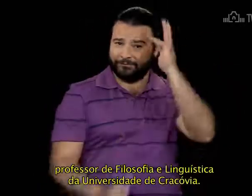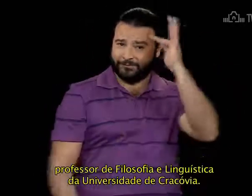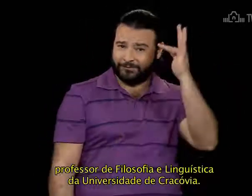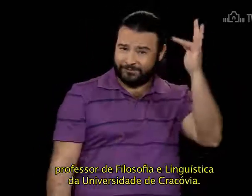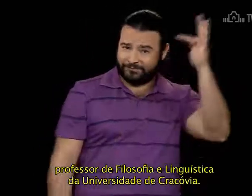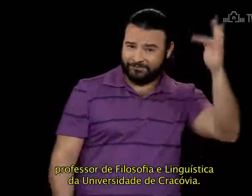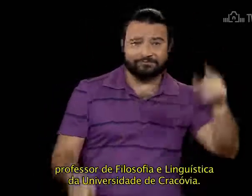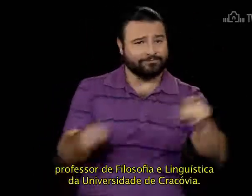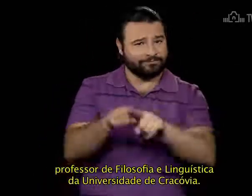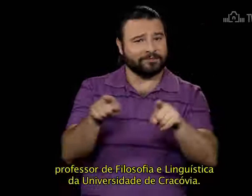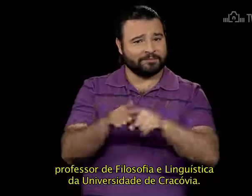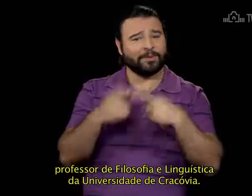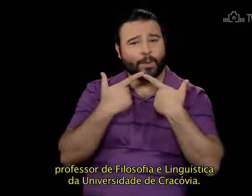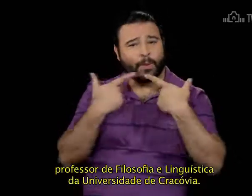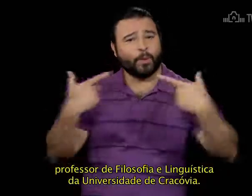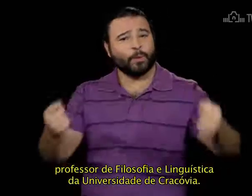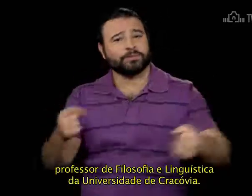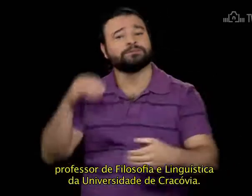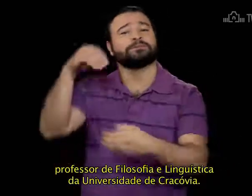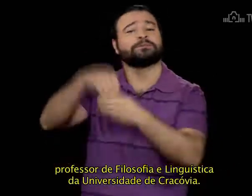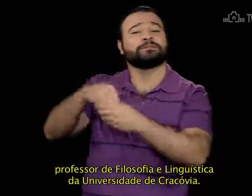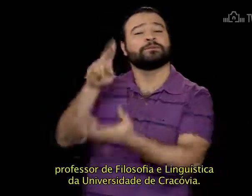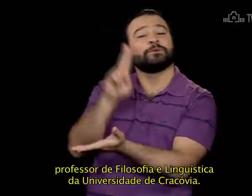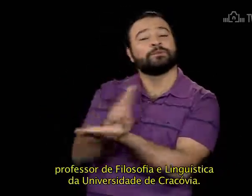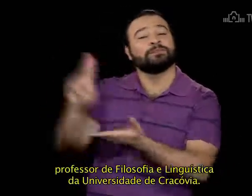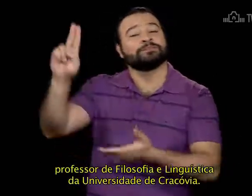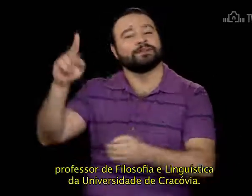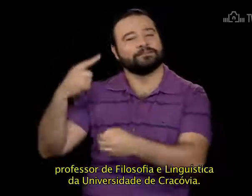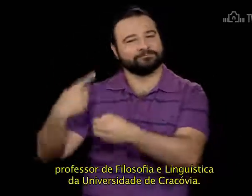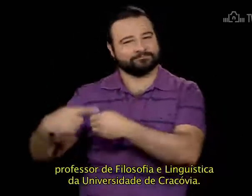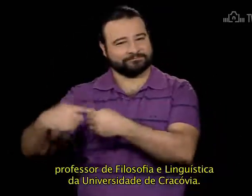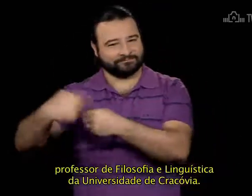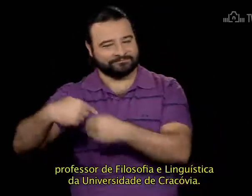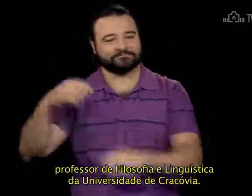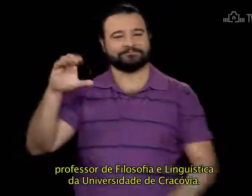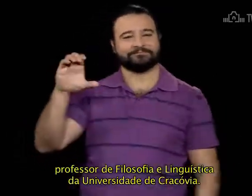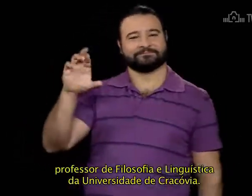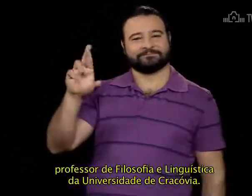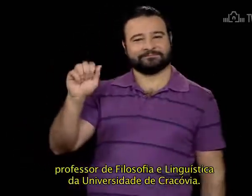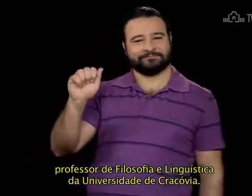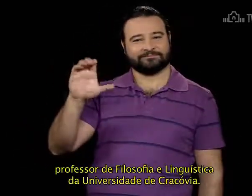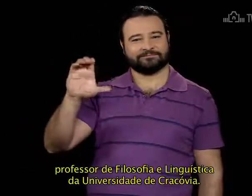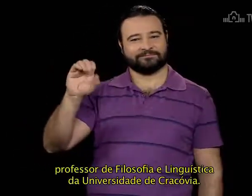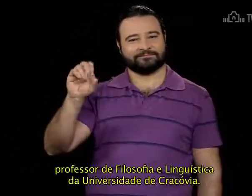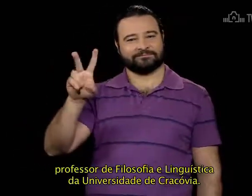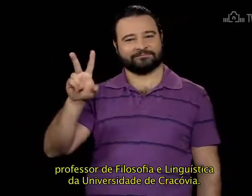e Linguística da Universidade de Cracóvia.